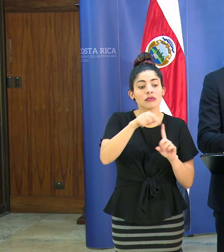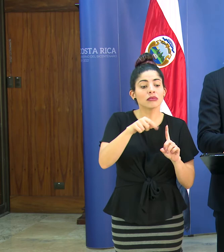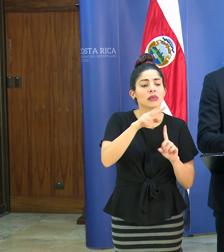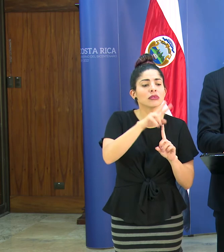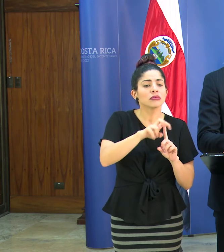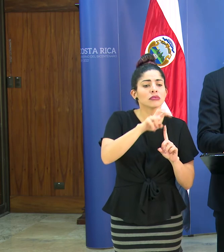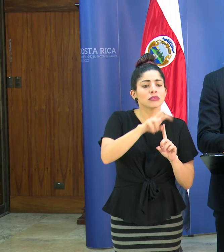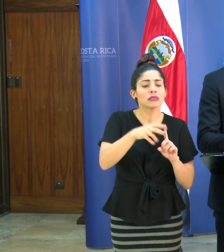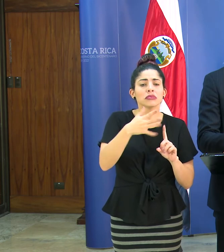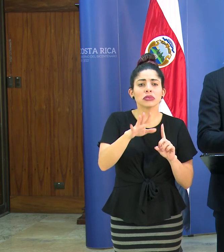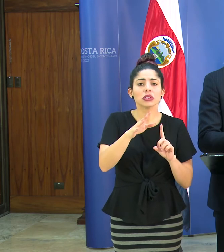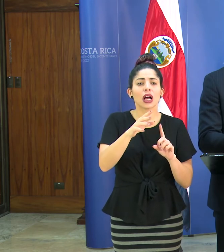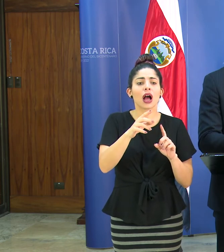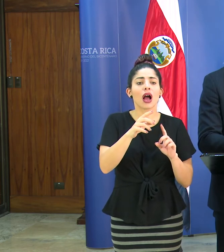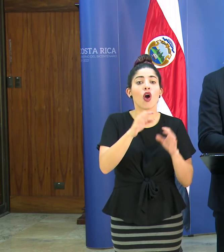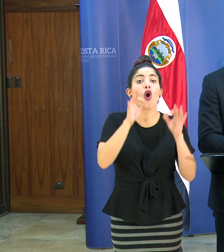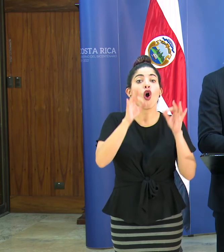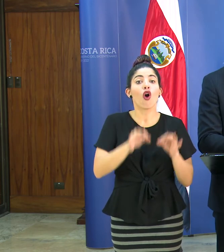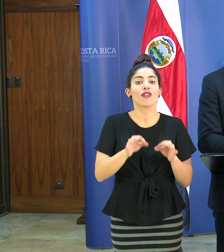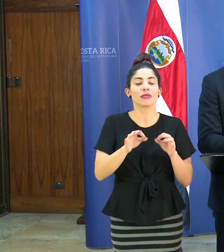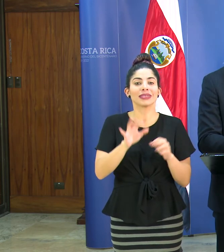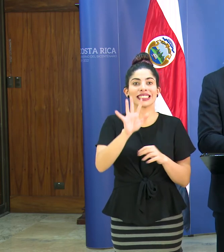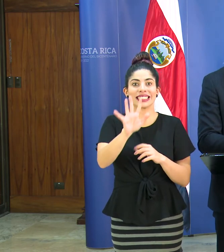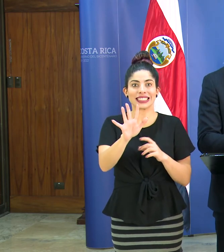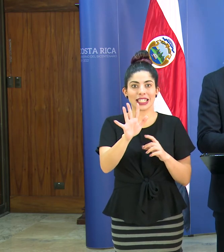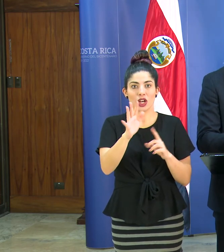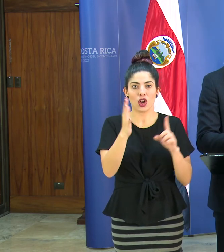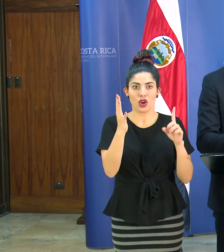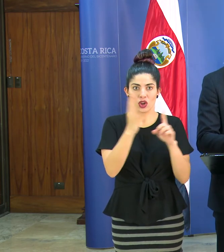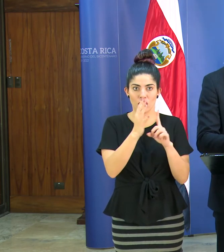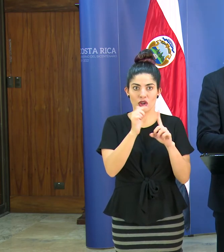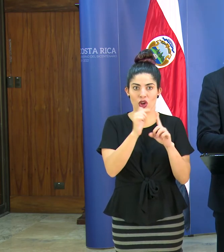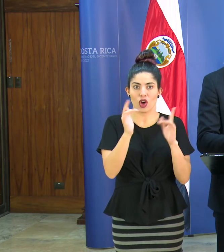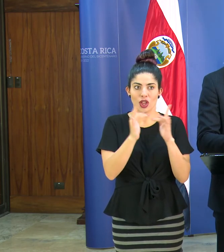descartando o sea se confirmaron cinco contactos